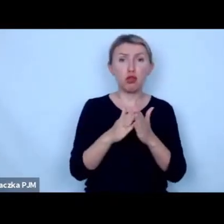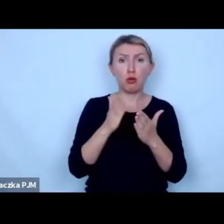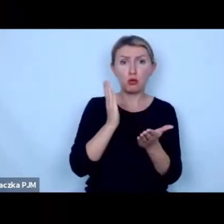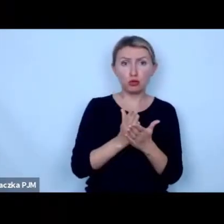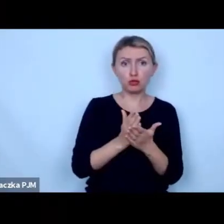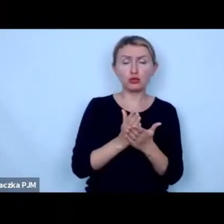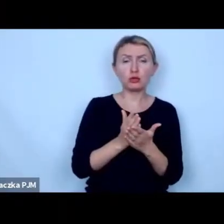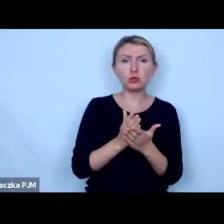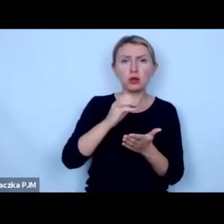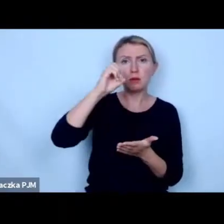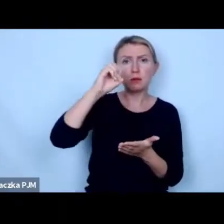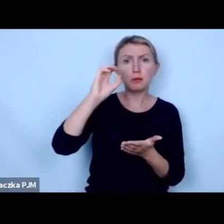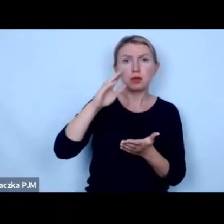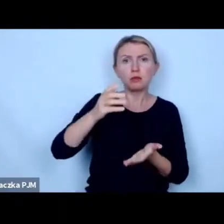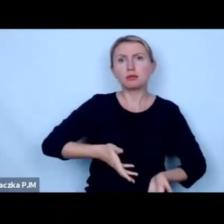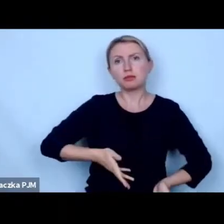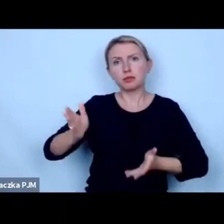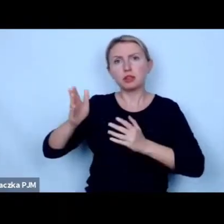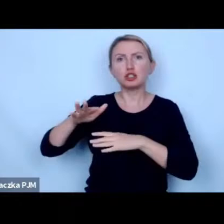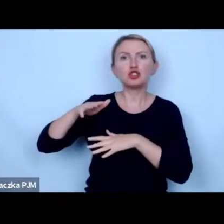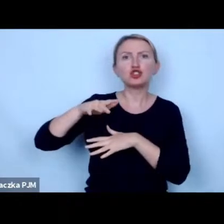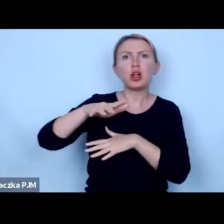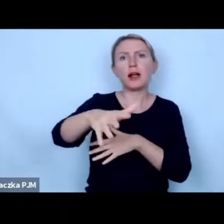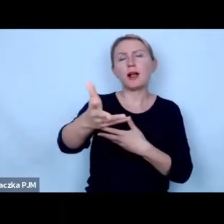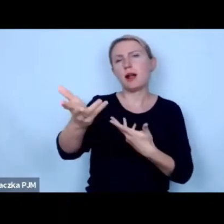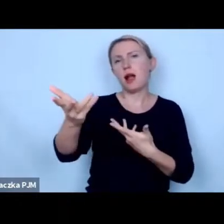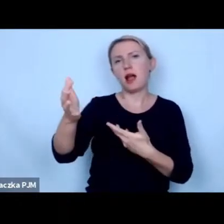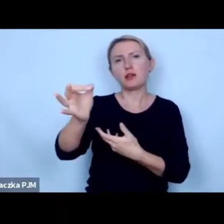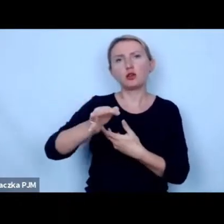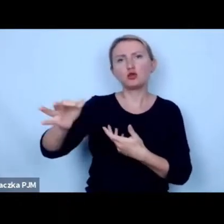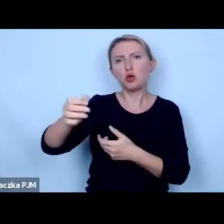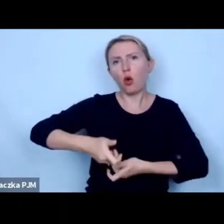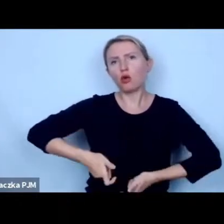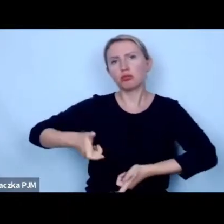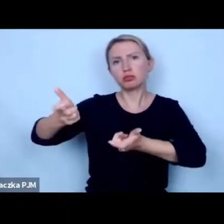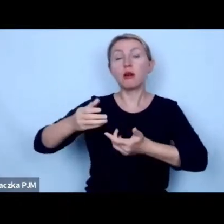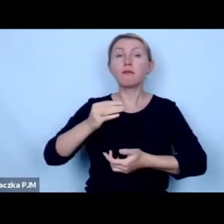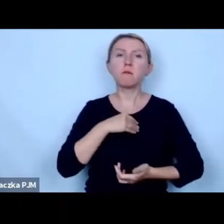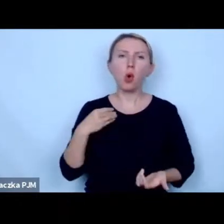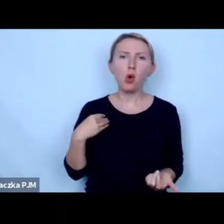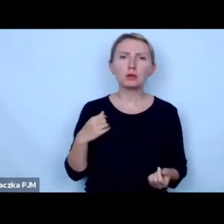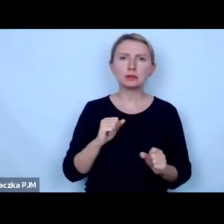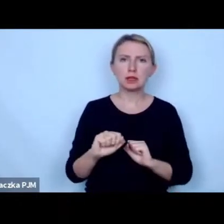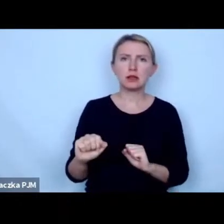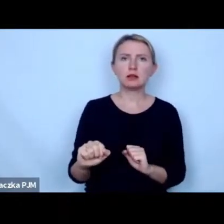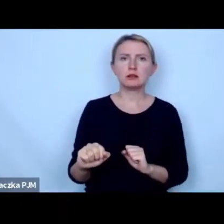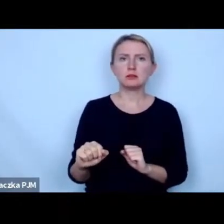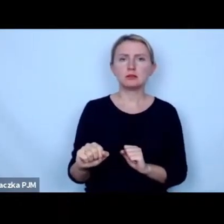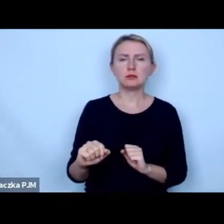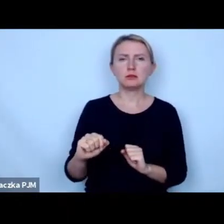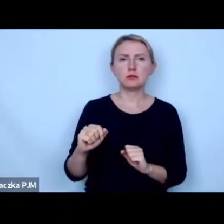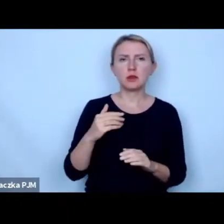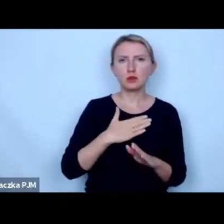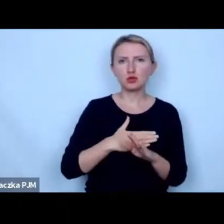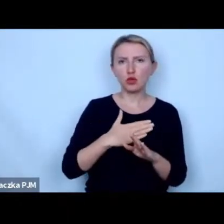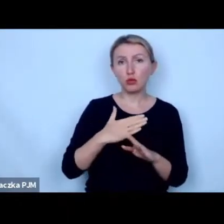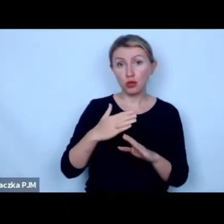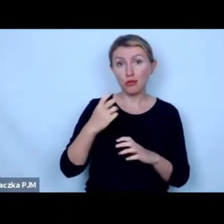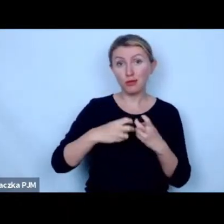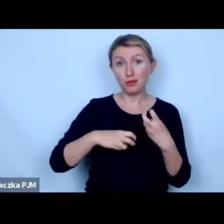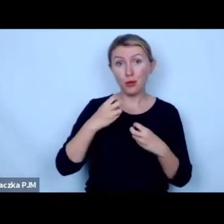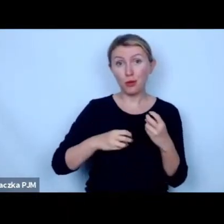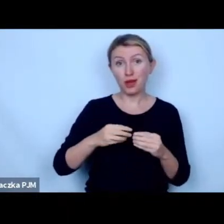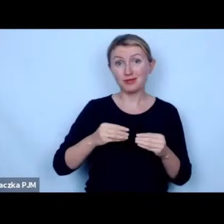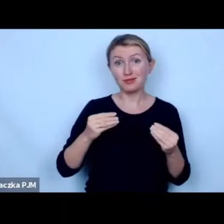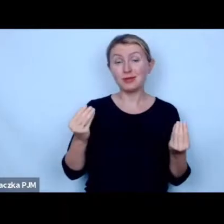wyrośnie ląduje w rzece ląduje w jeziorze w Polsce jest to stopniowo narastający problem